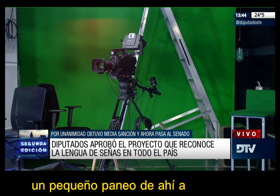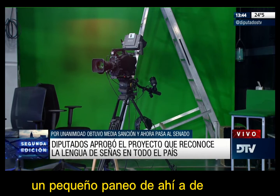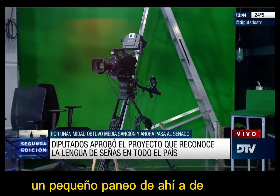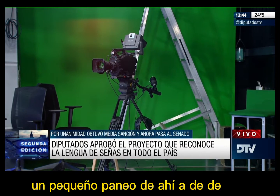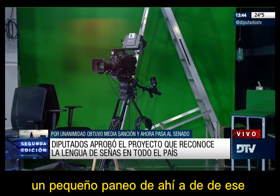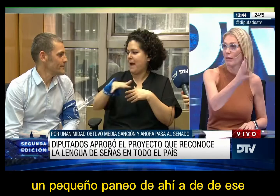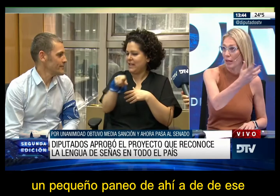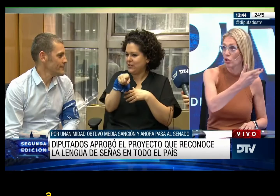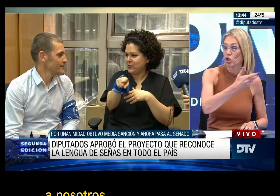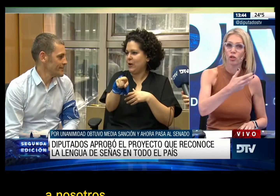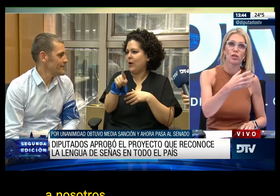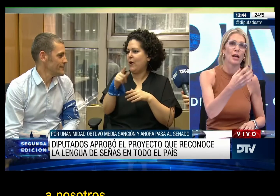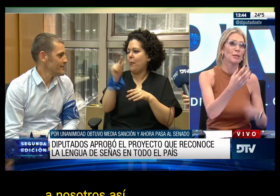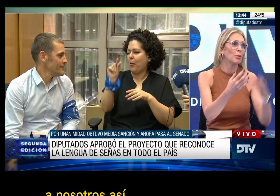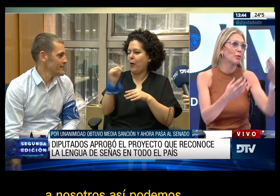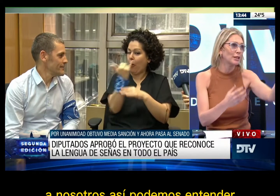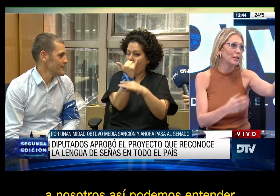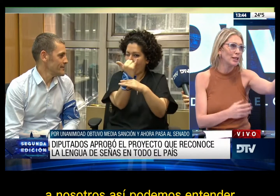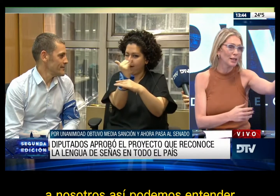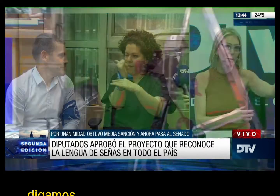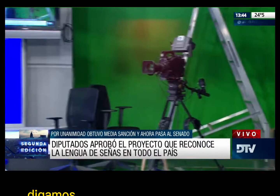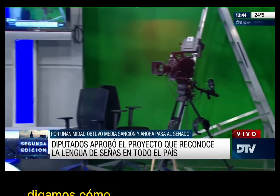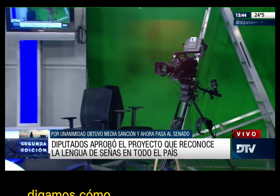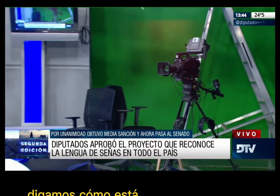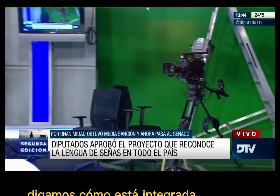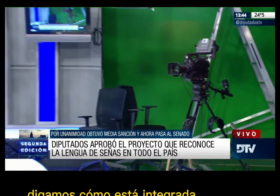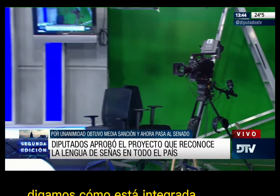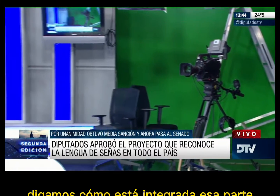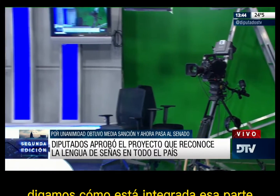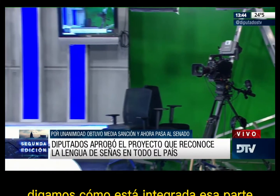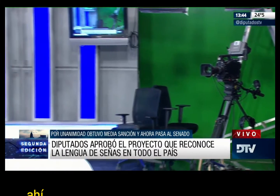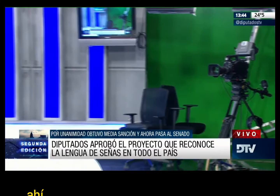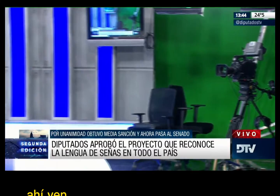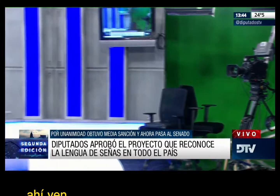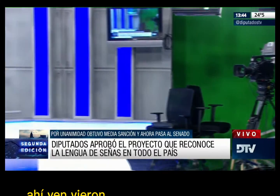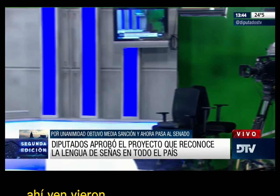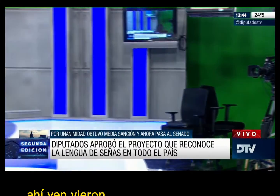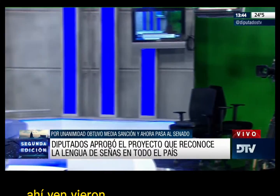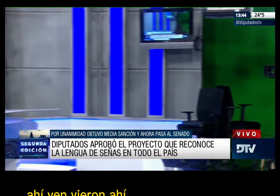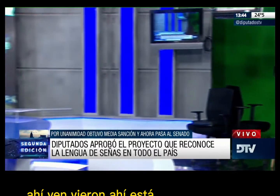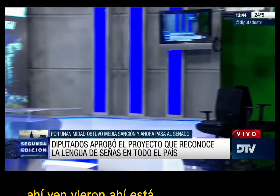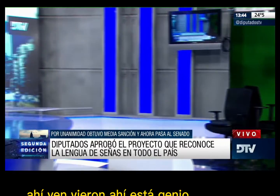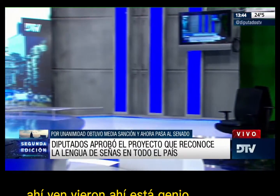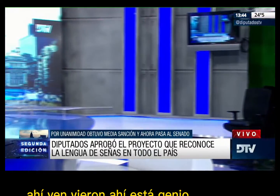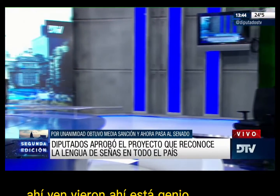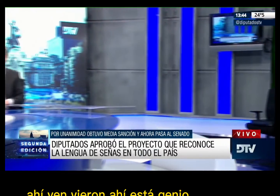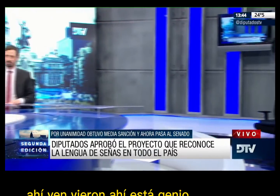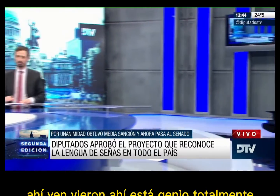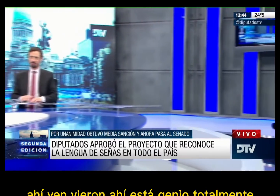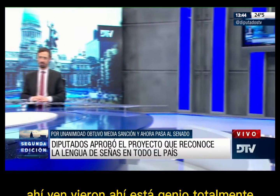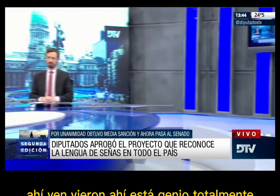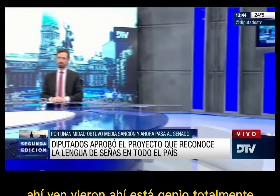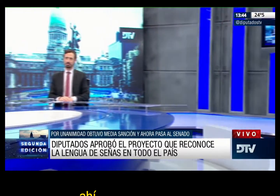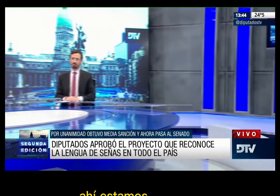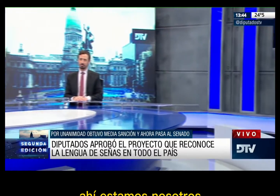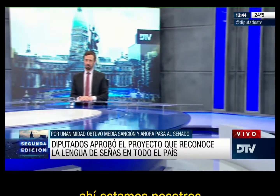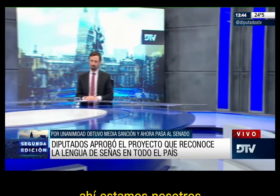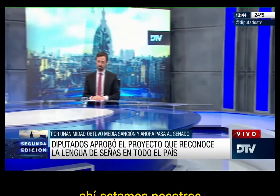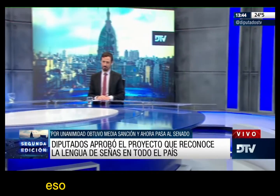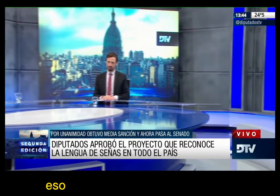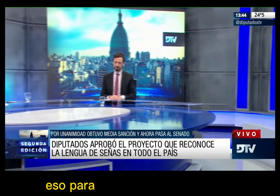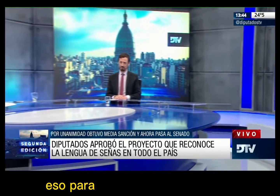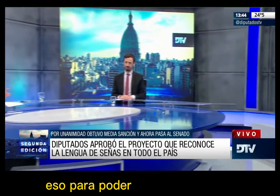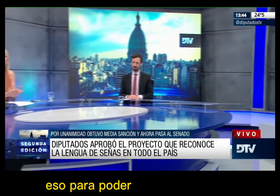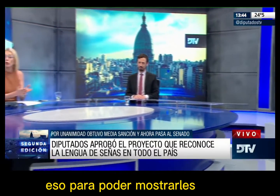ahí, de ese panel verde a nosotros, así podemos entender, digamos, cómo está integrada esa parte. Ahí ven. ¿Vieron? Ahí está. Genio. Totalmente. Ahí estamos